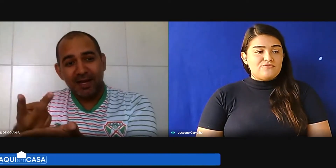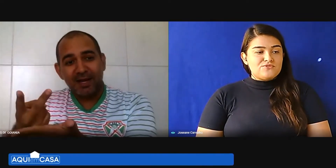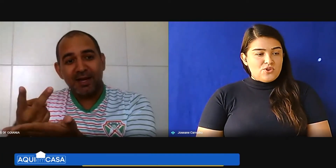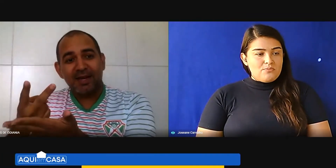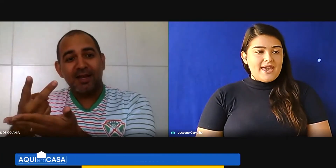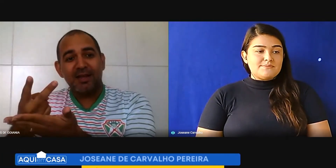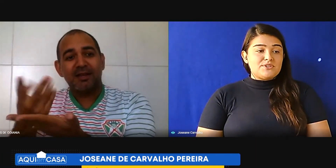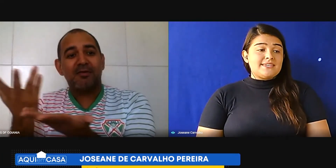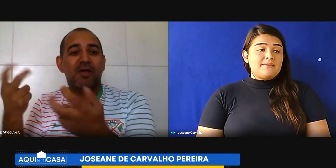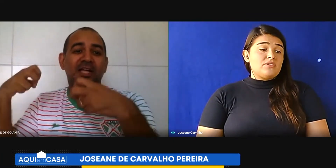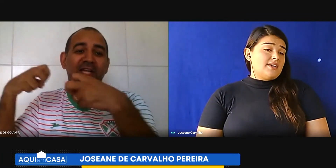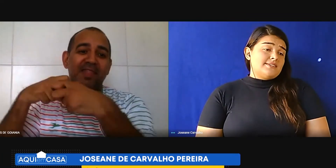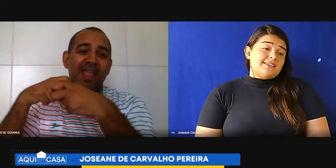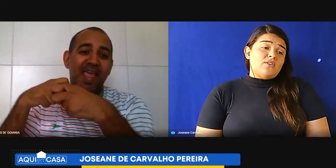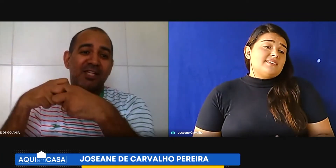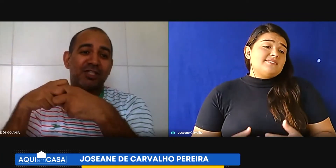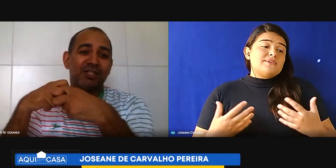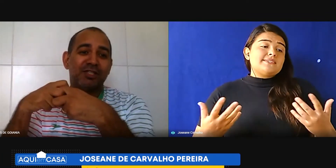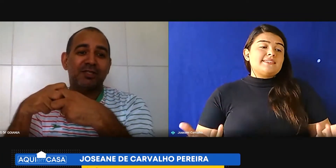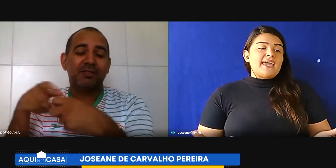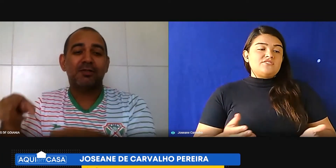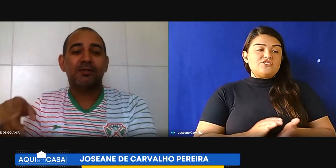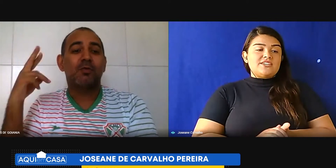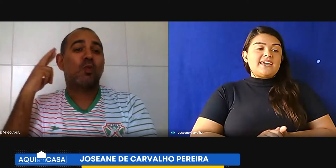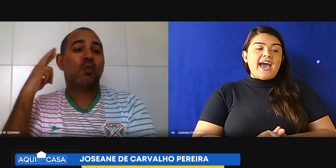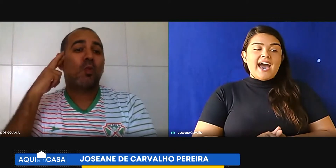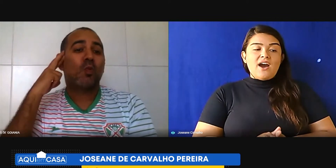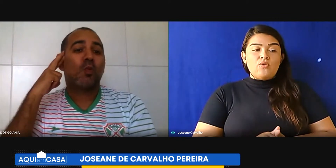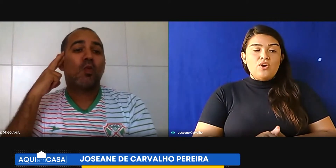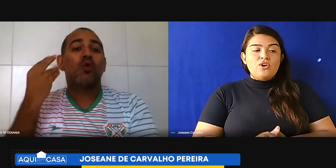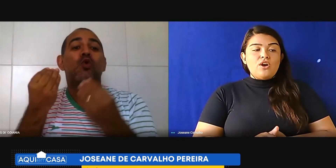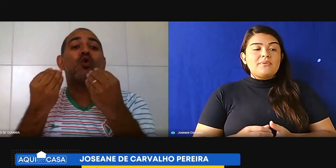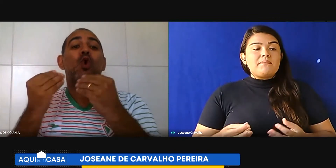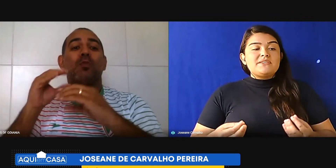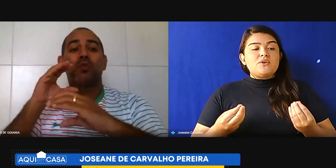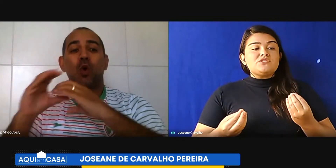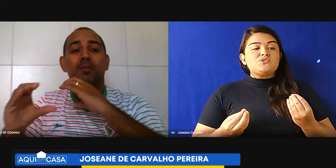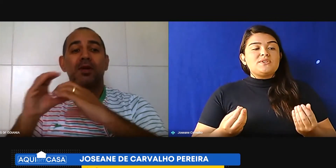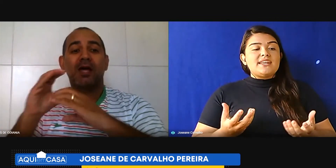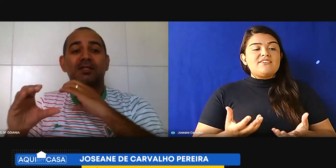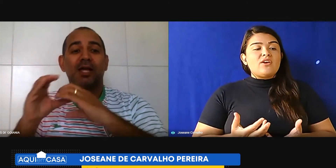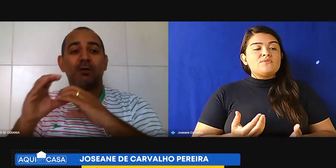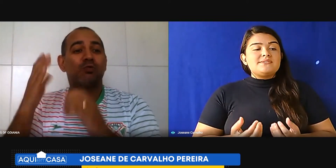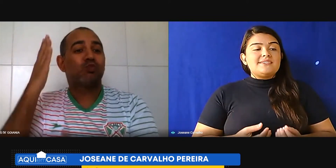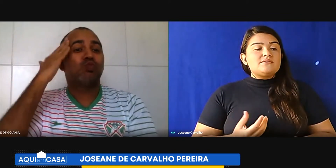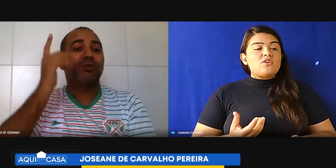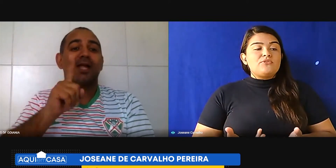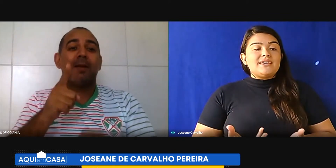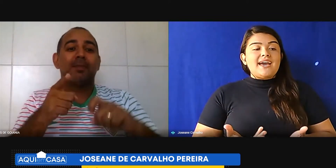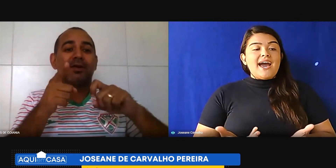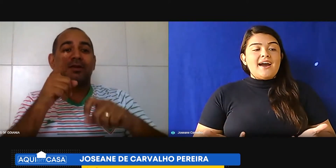soubesse. Por exemplo, se acontecer um acidente de carro, como que a pessoa surda, ela vai conseguir se comunicar